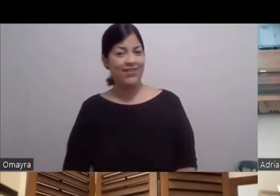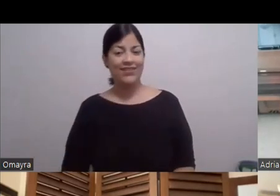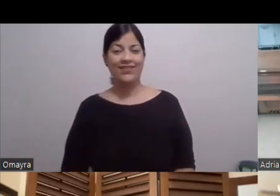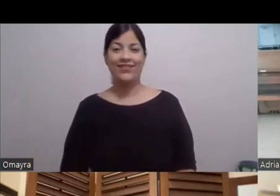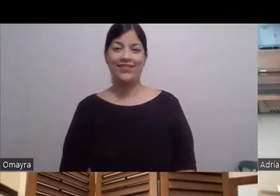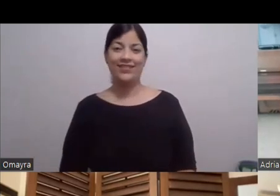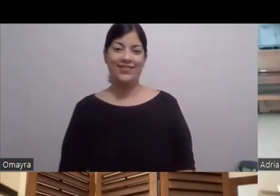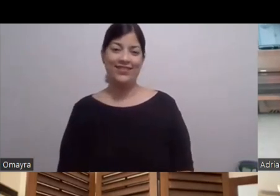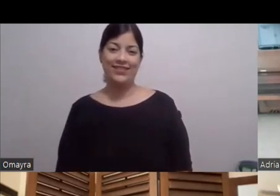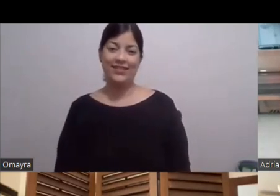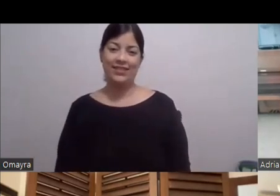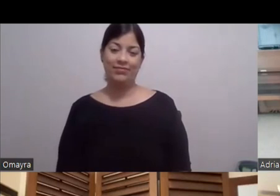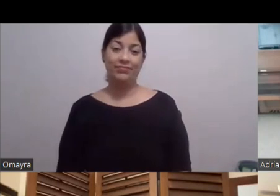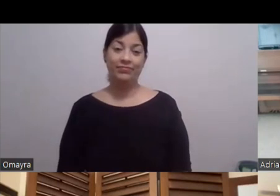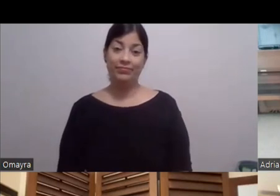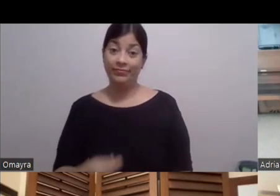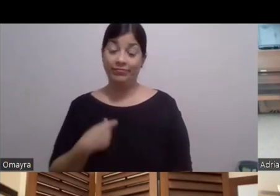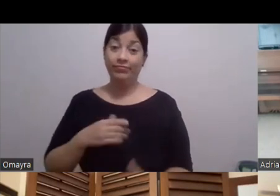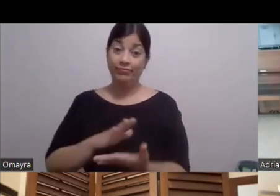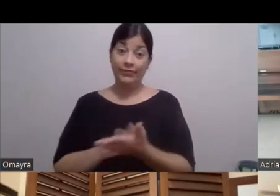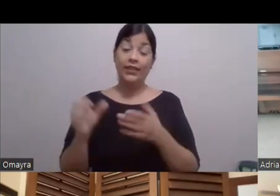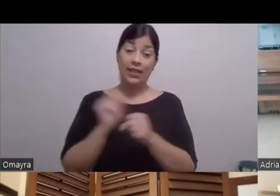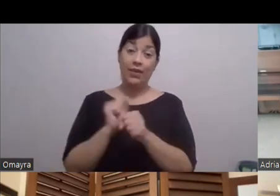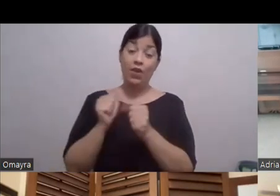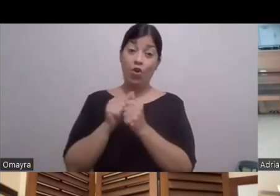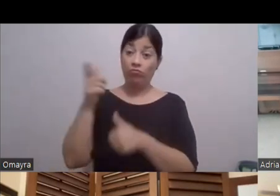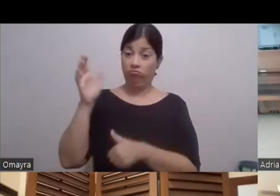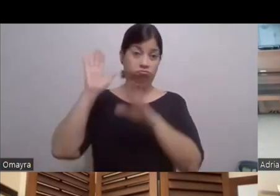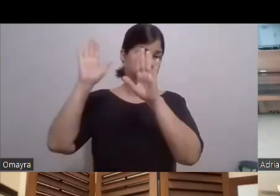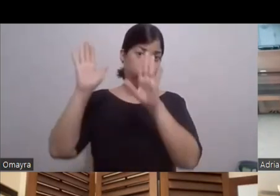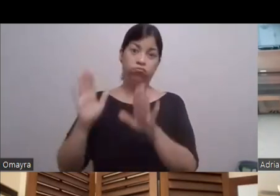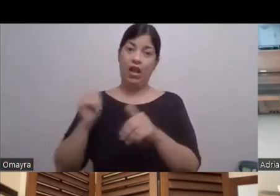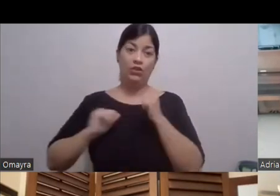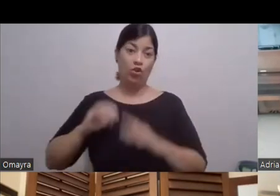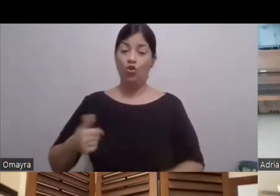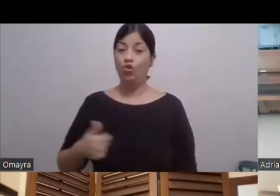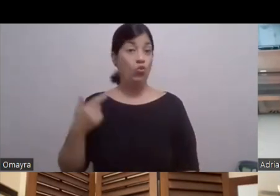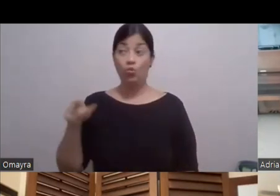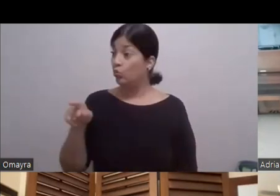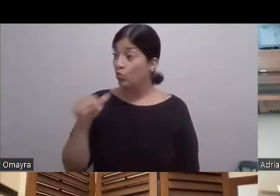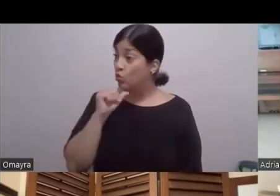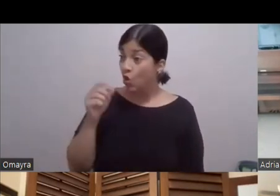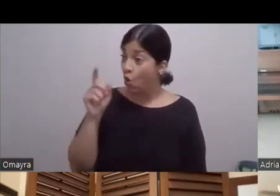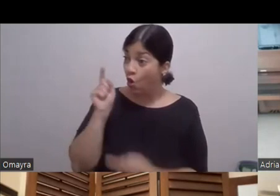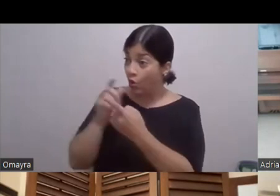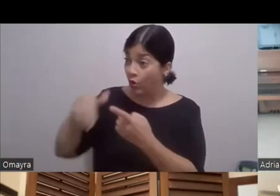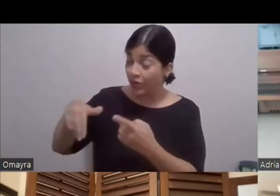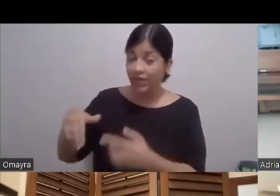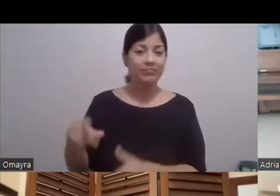Fue bien grato Trabajar con él De verdad Es un excelente actor Tú no lo conocías Claro Mira nada La primera vez Que mi vida lo vi